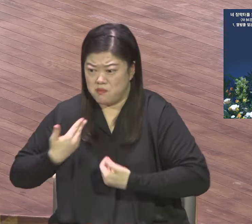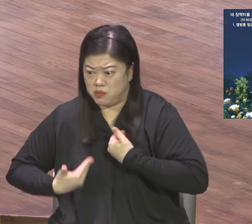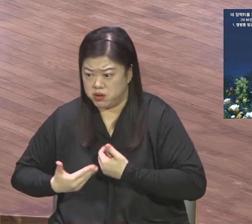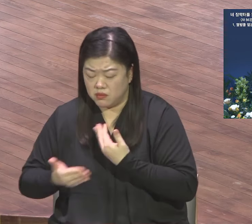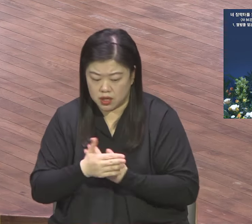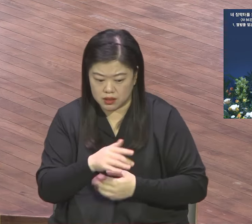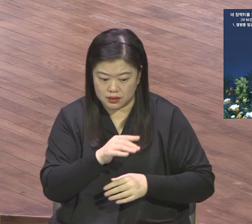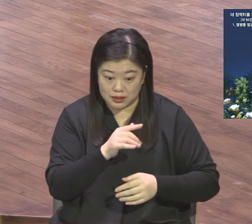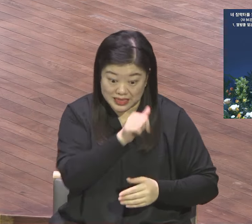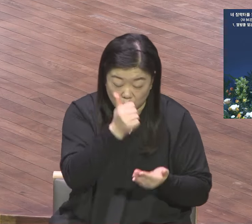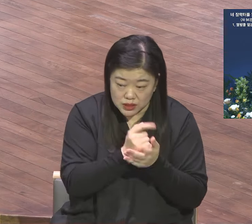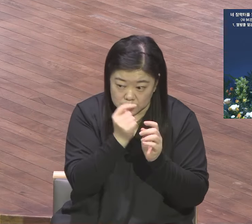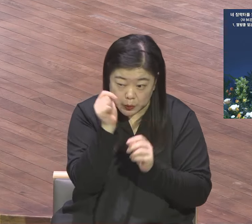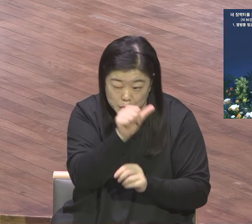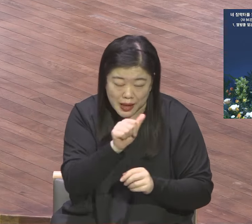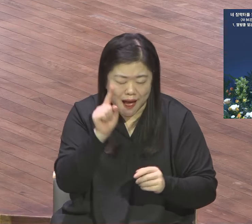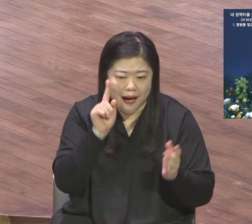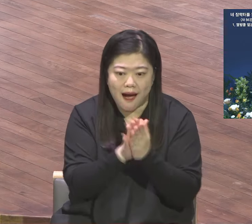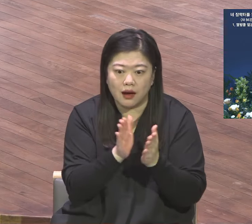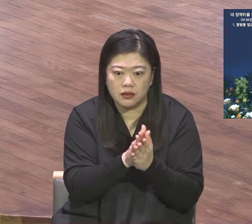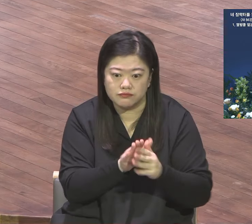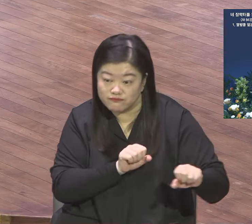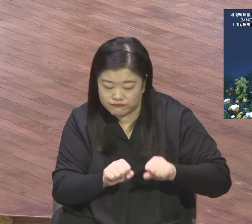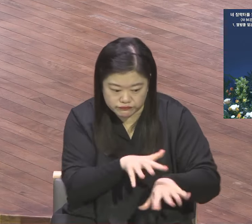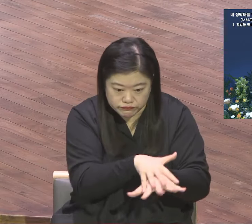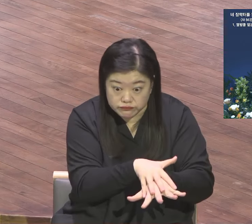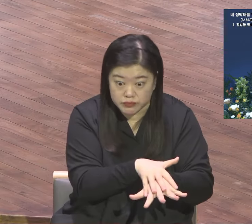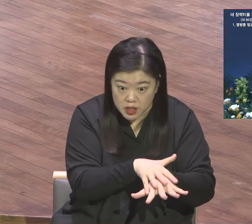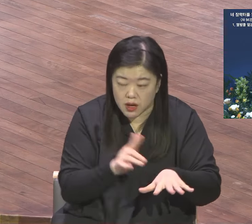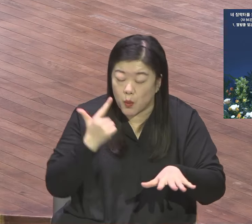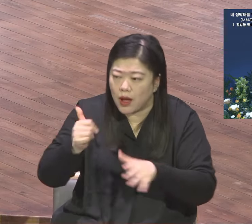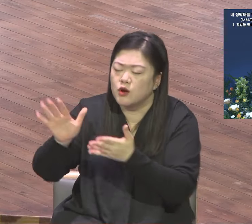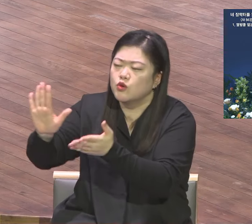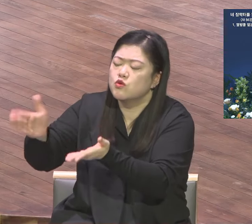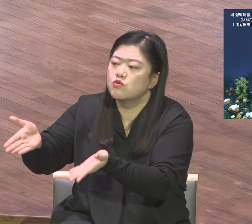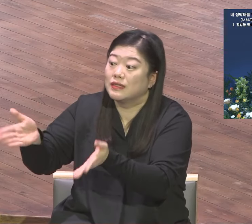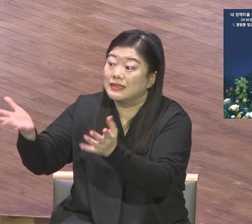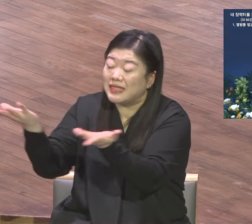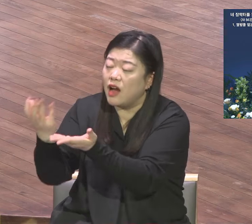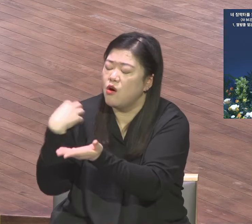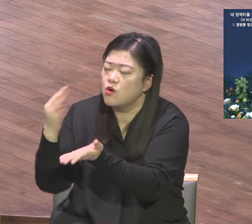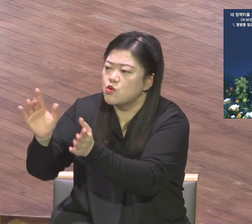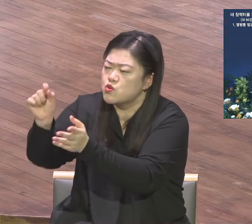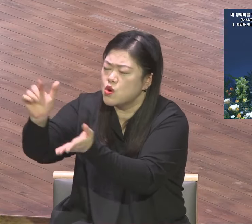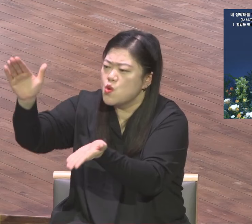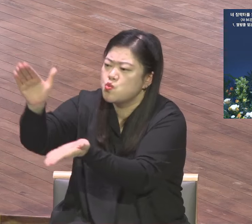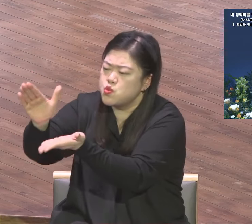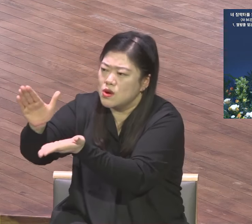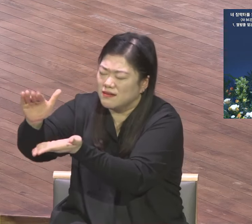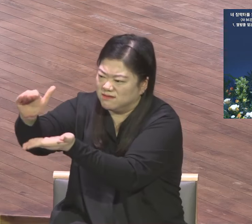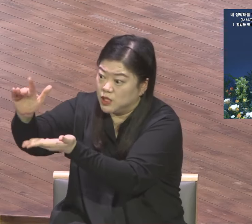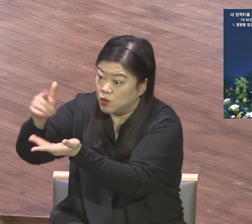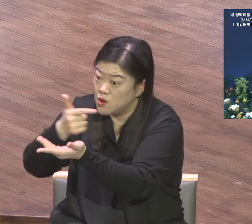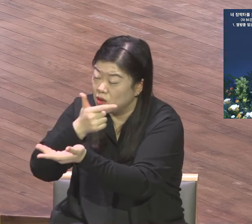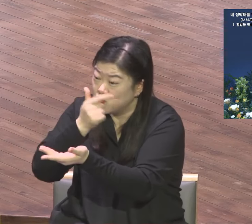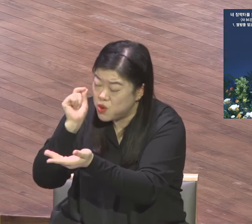신청자들과 교육자들 권력 전도팀 어떤 매력 보며 각 지역을 흩어져있는 은약가진 자들을 원팀 사역